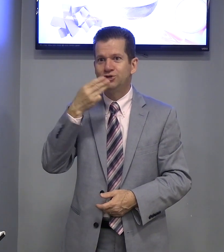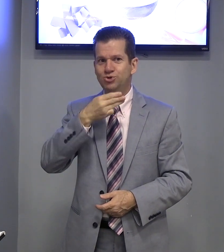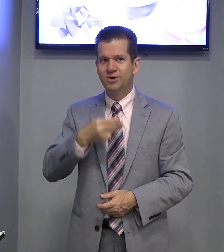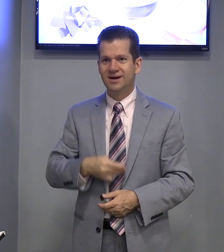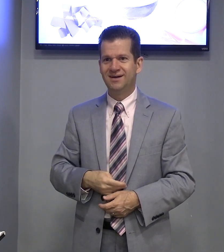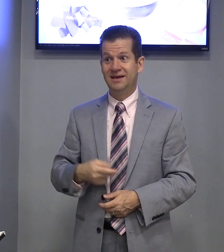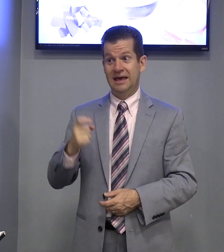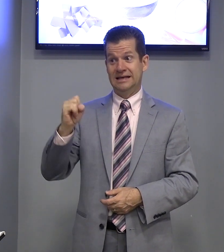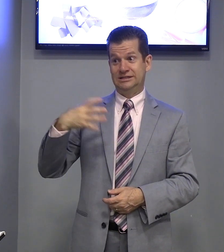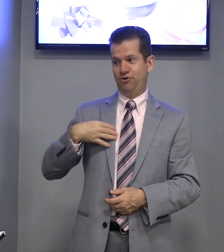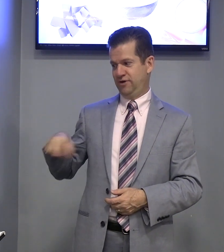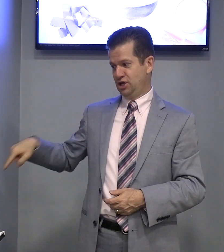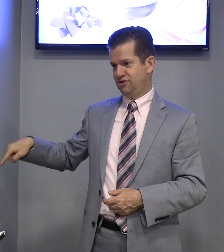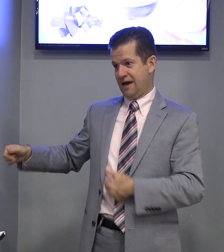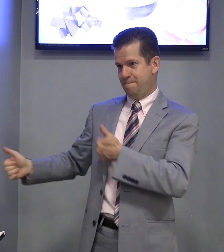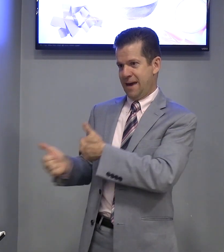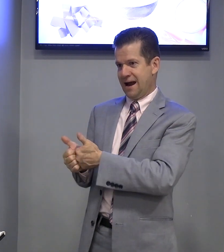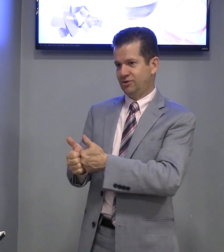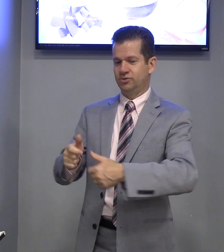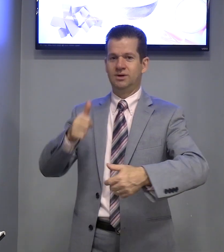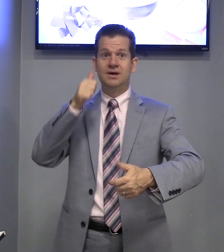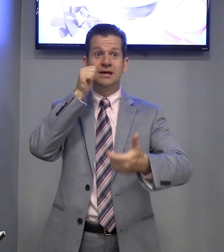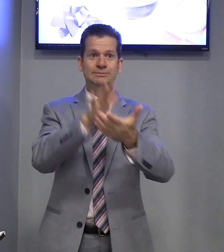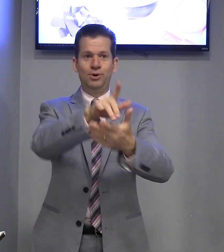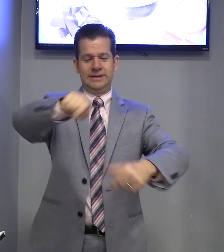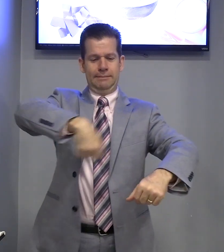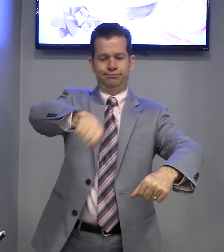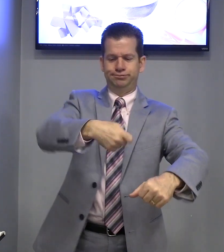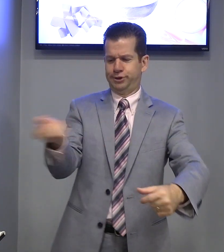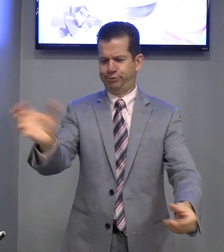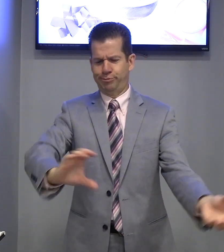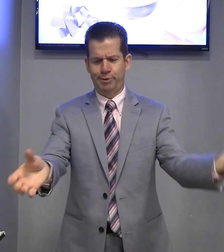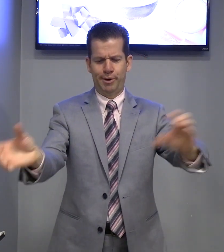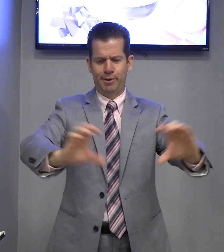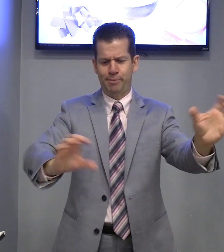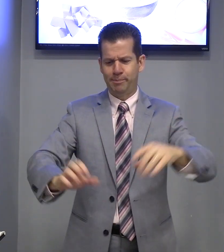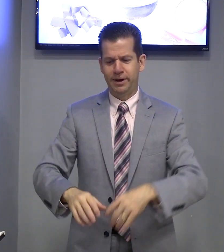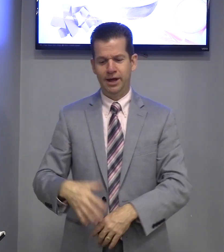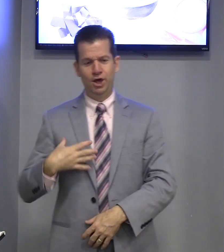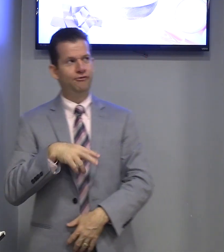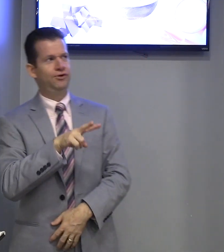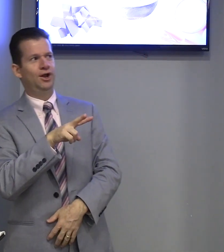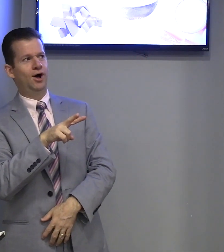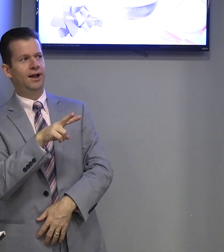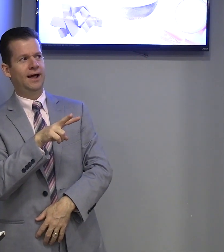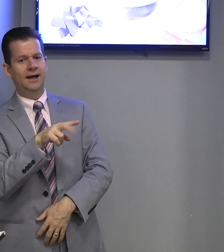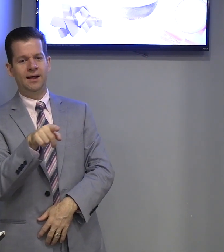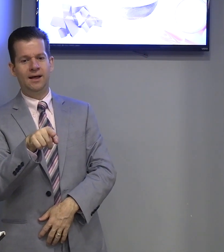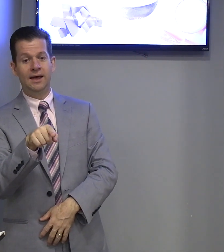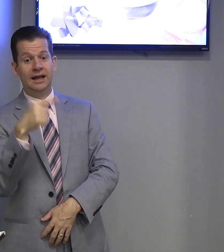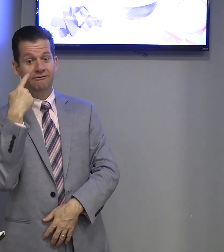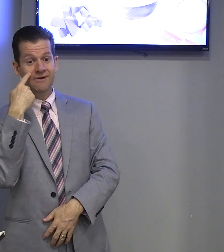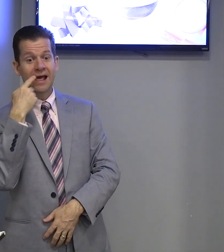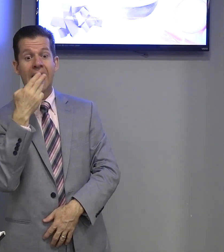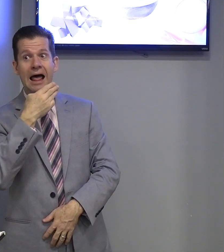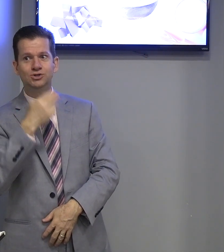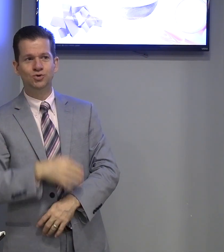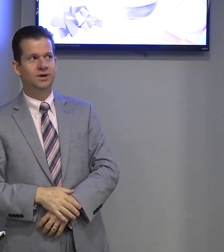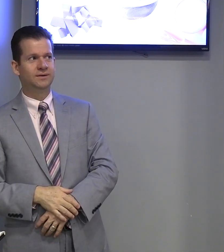açúcar. Se o filho estiver perto, esposa. O filho olha lá. Ele vê açúcar.